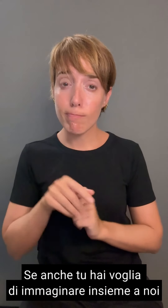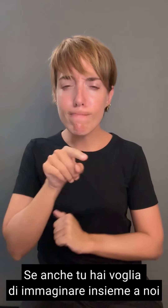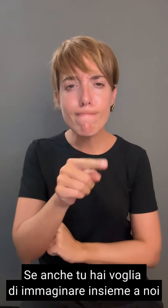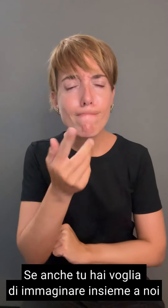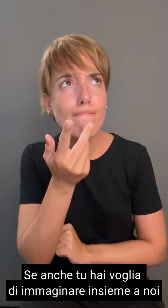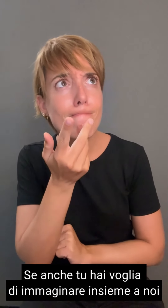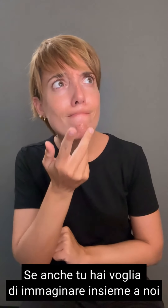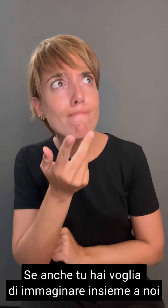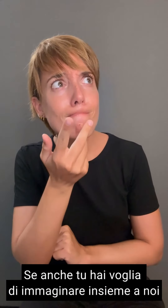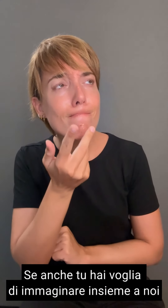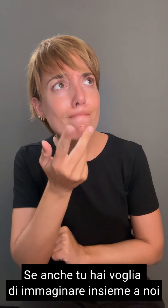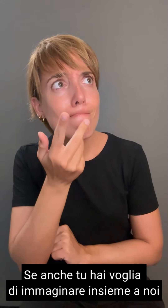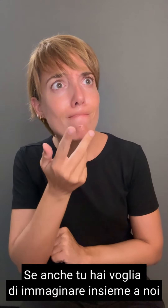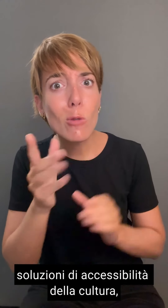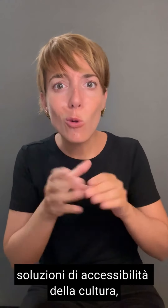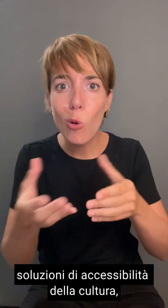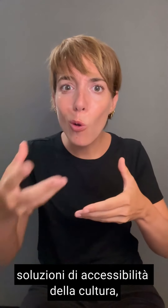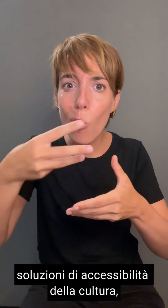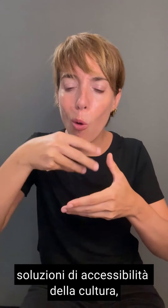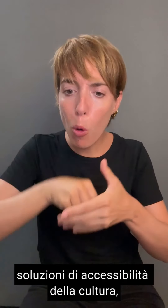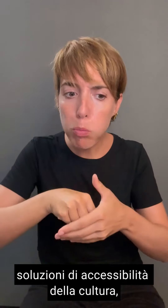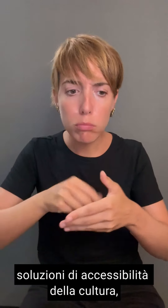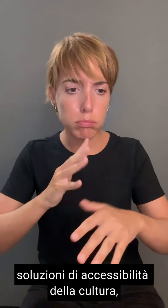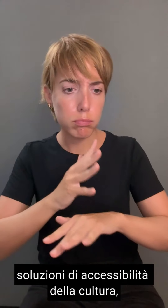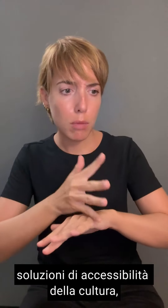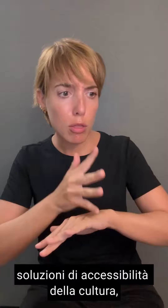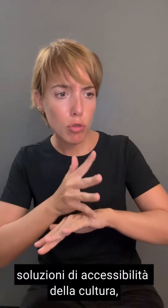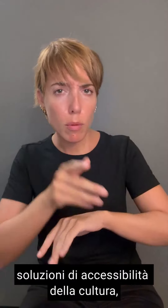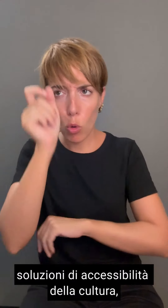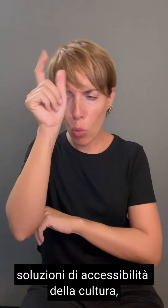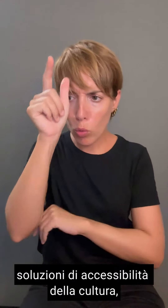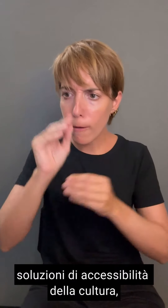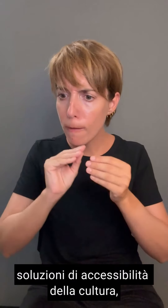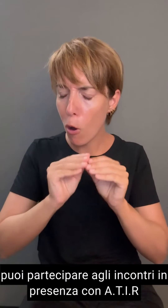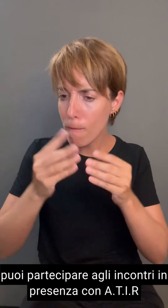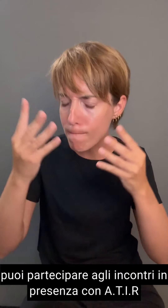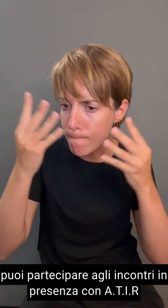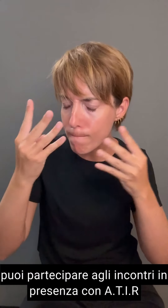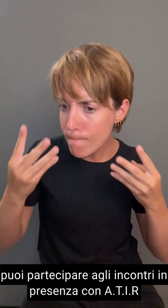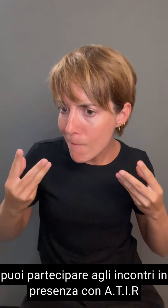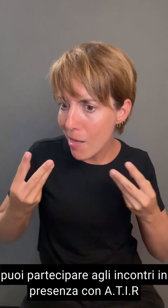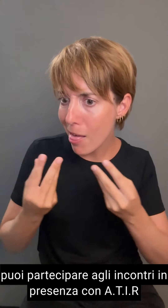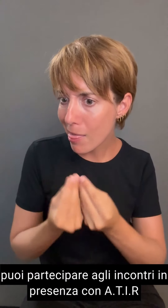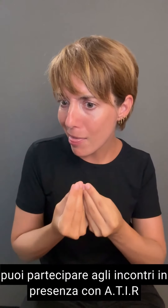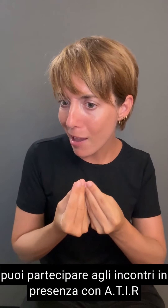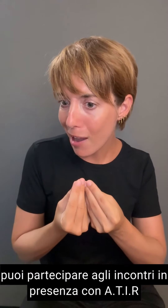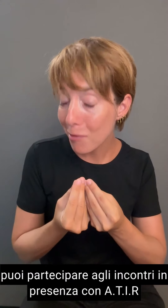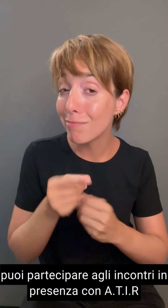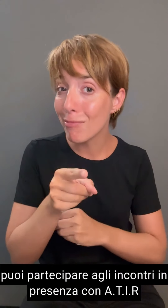immaginare insieme a noi soluzioni di accessibilità della cultura, puoi partecipare agli incontri in presenza